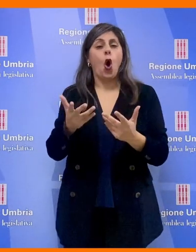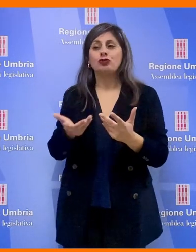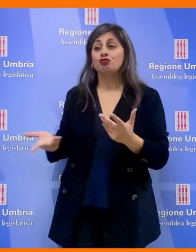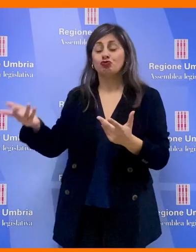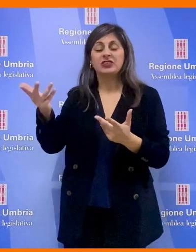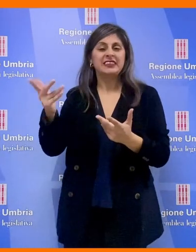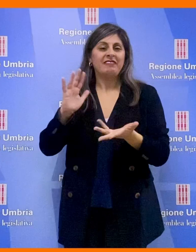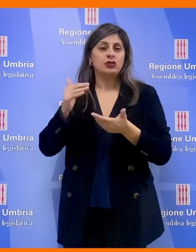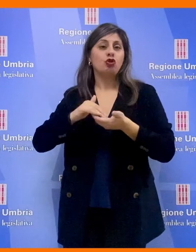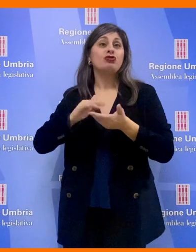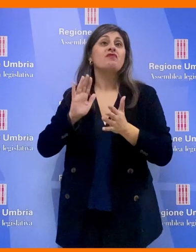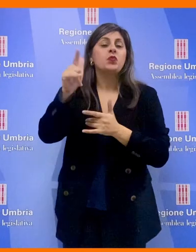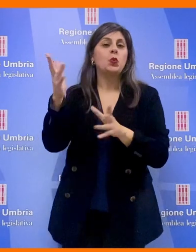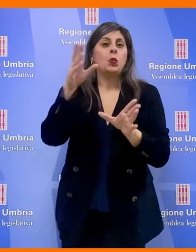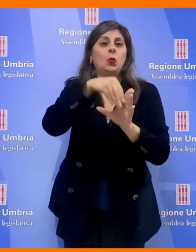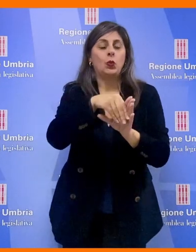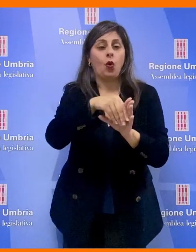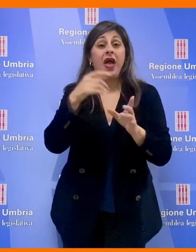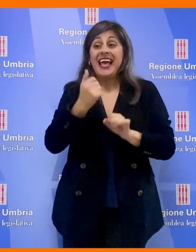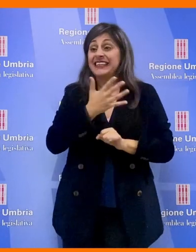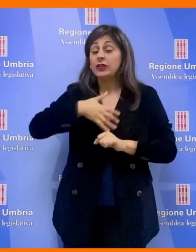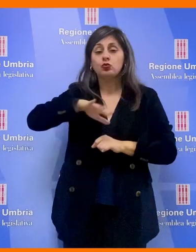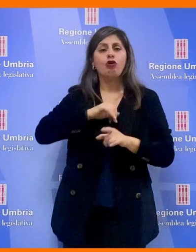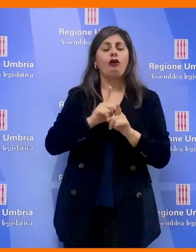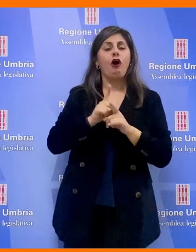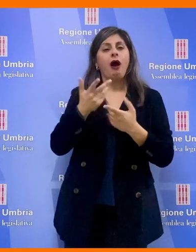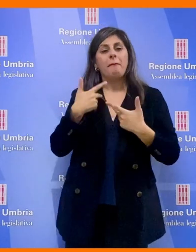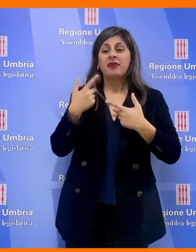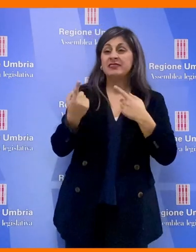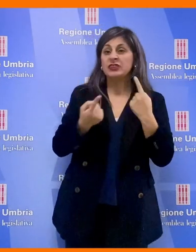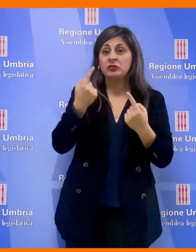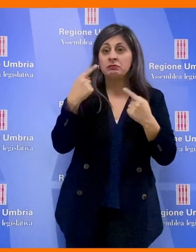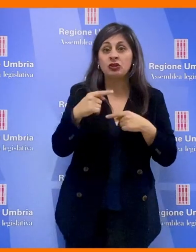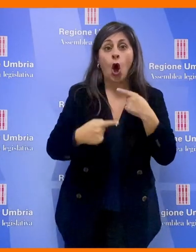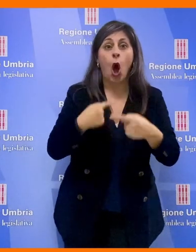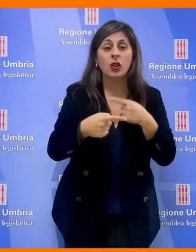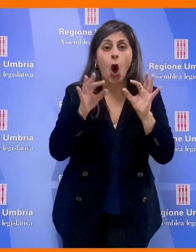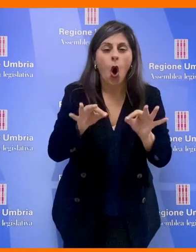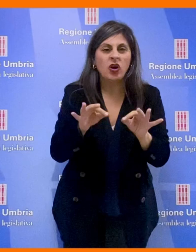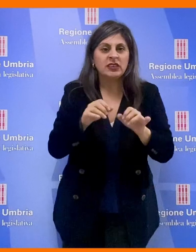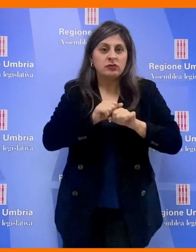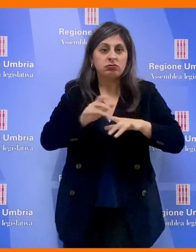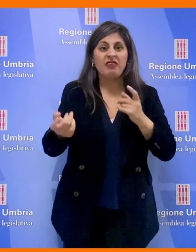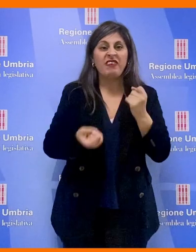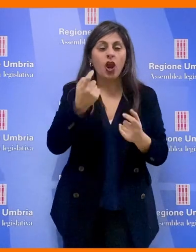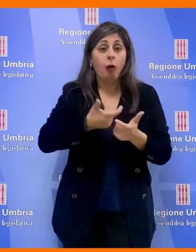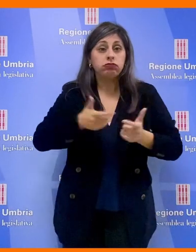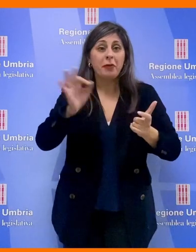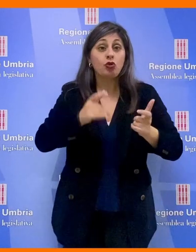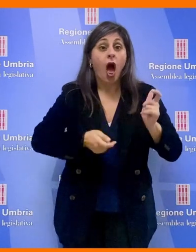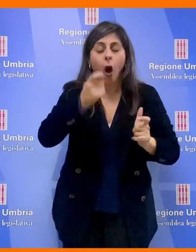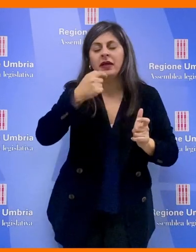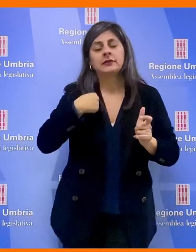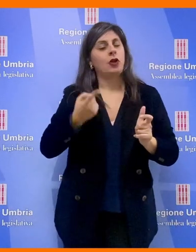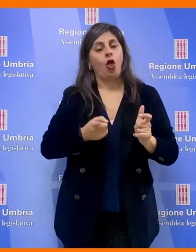società del futuro e come istituzioni non possiamo permettere che questo fenomeno continui ad incrementarsi a livello nazionale.